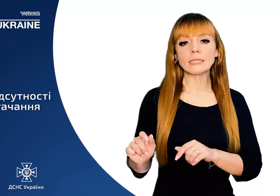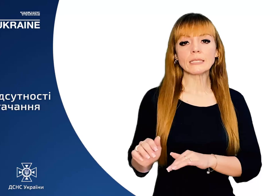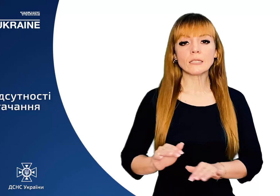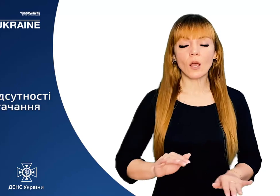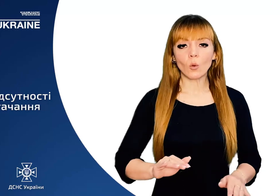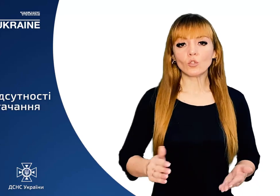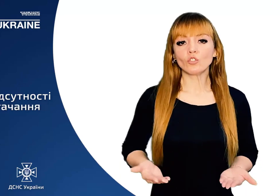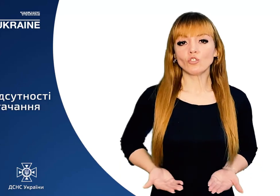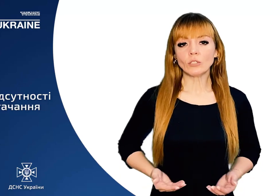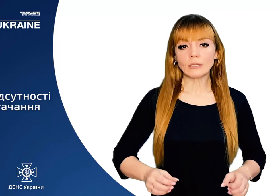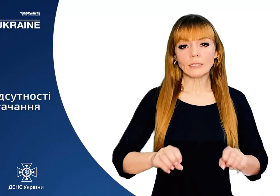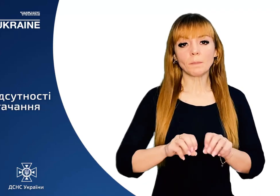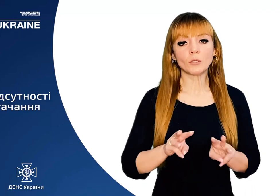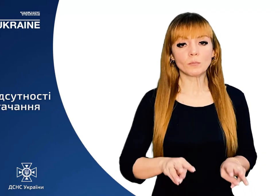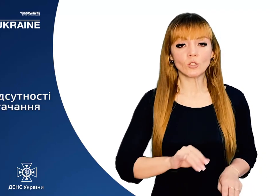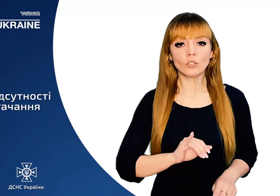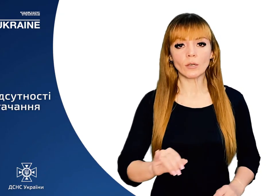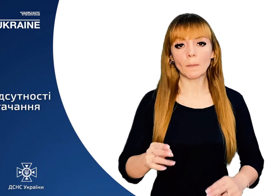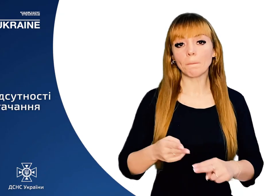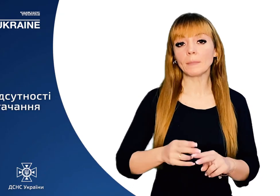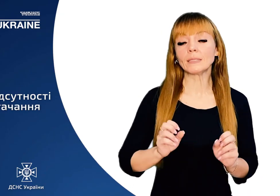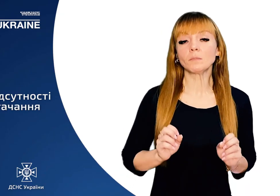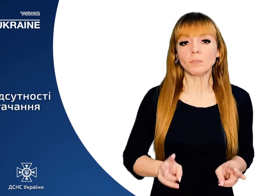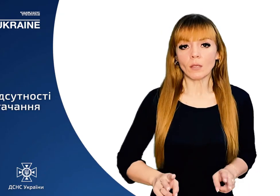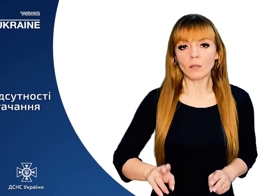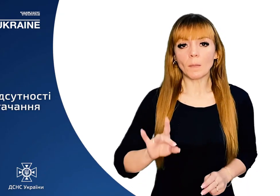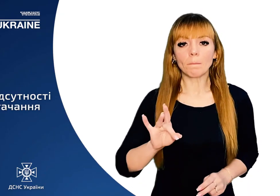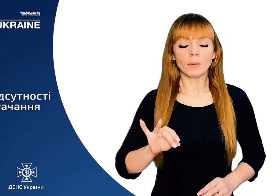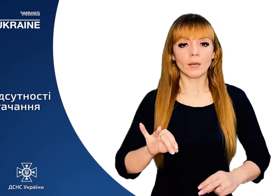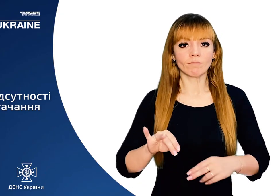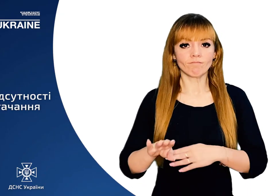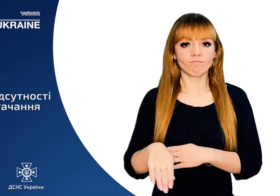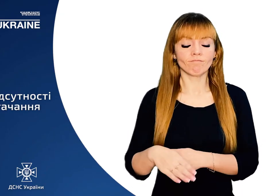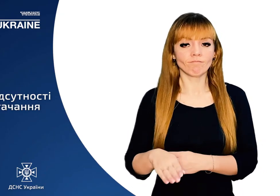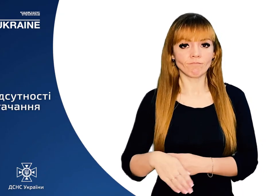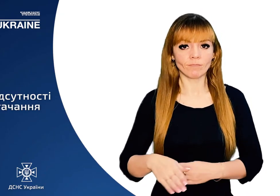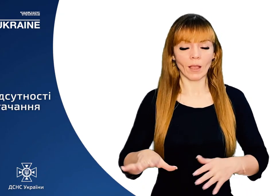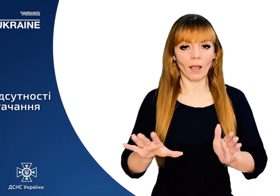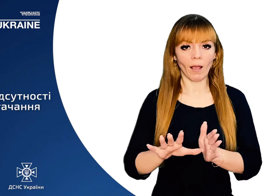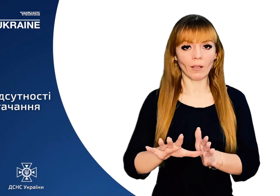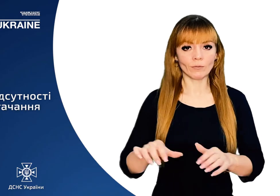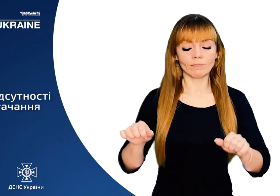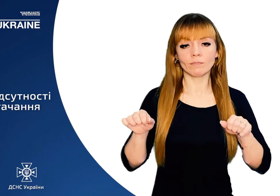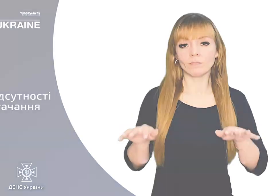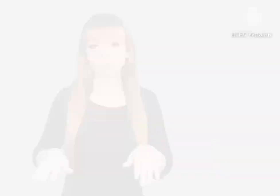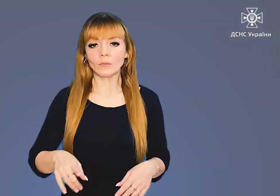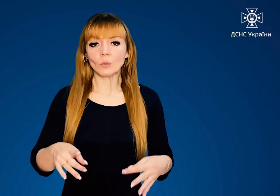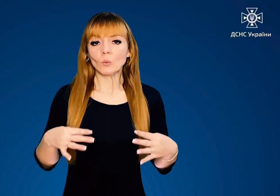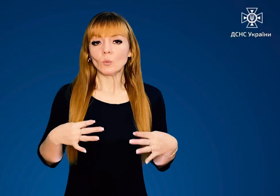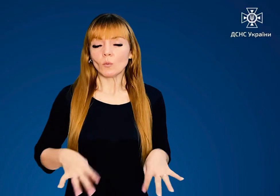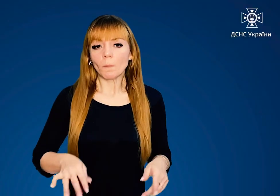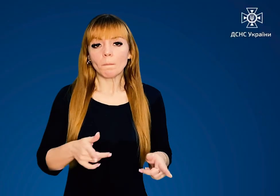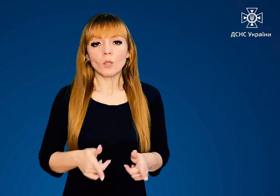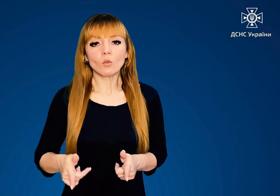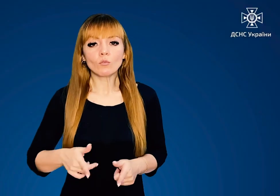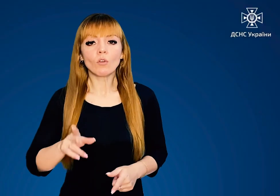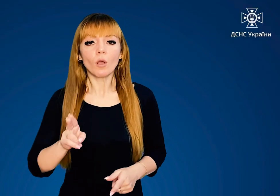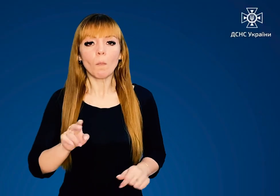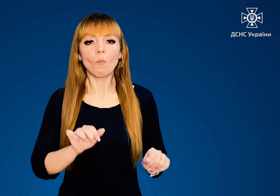Заходи життєзабезпечення та безпеки при відсутності електропостачання Заздалегідь підготуйтеся